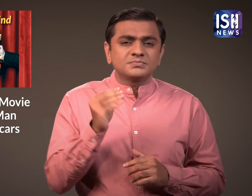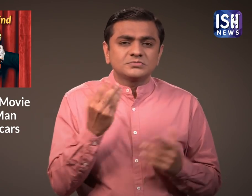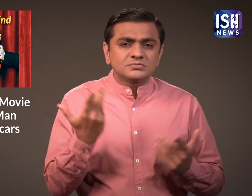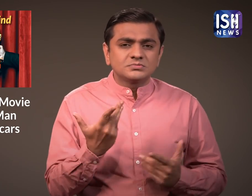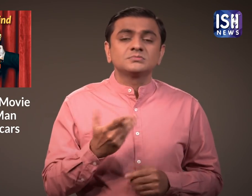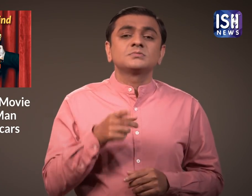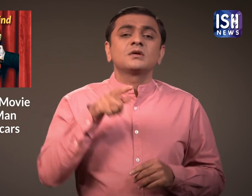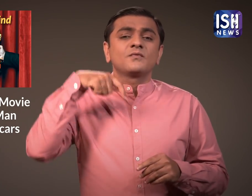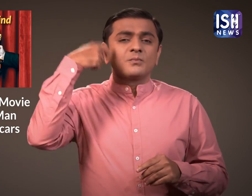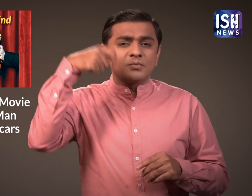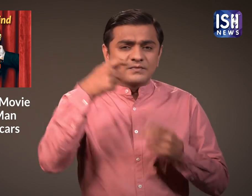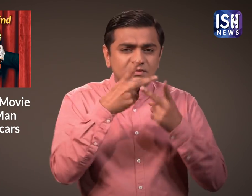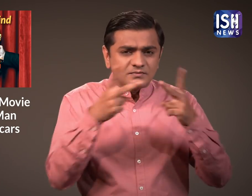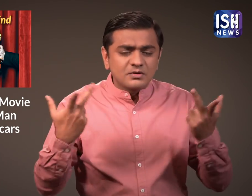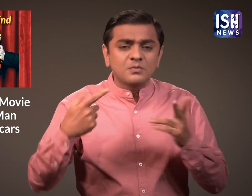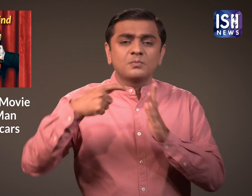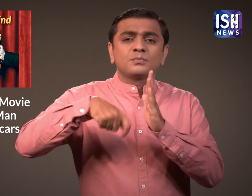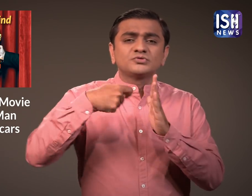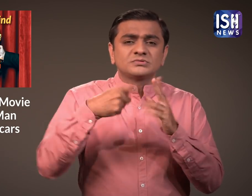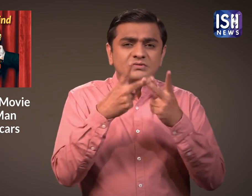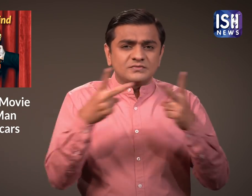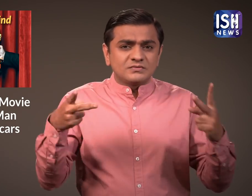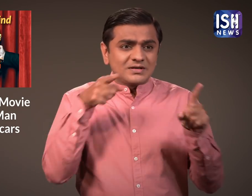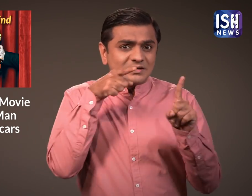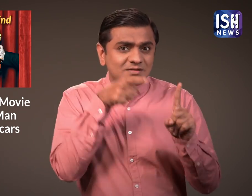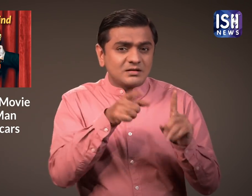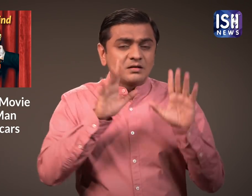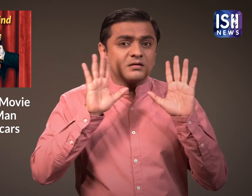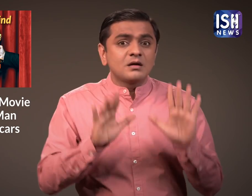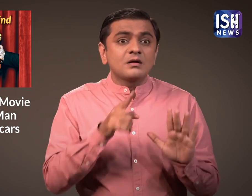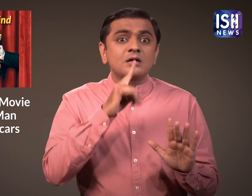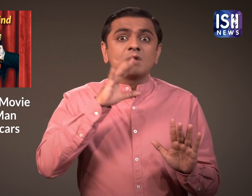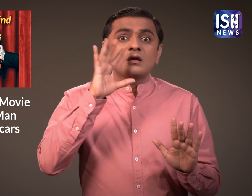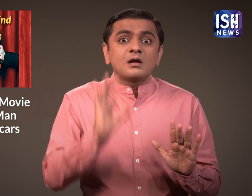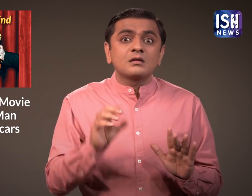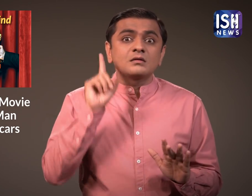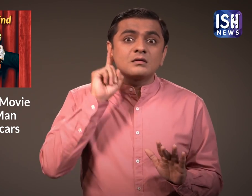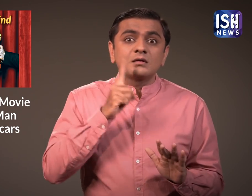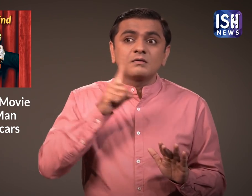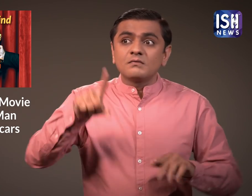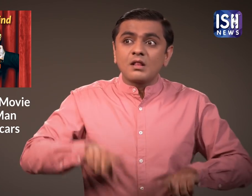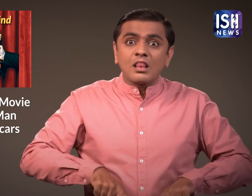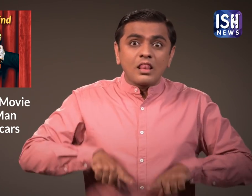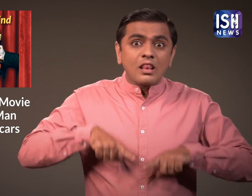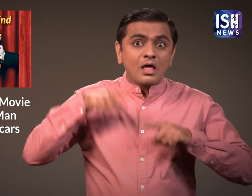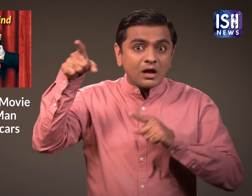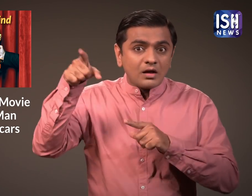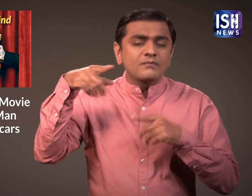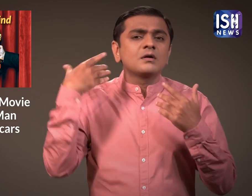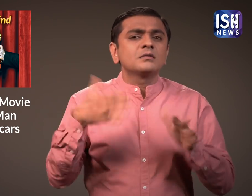जब कोई फिल्म कर्णबदिर पात्रों पर होती है तो उसकी भूमिका में कर्णबदिर व्यक्तियों को ही लेना